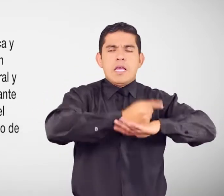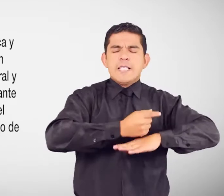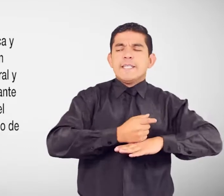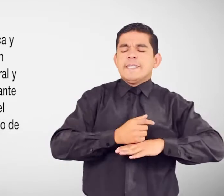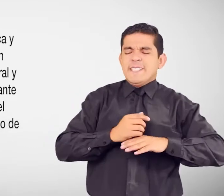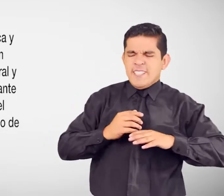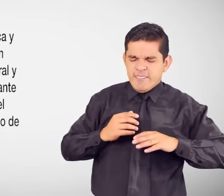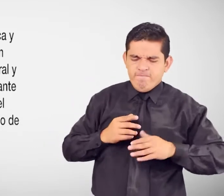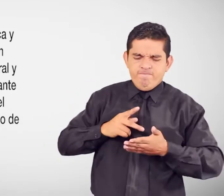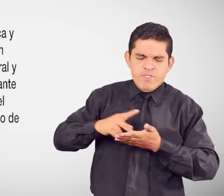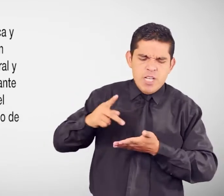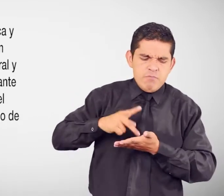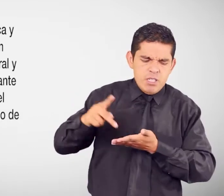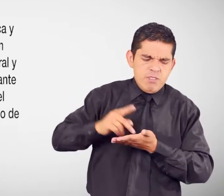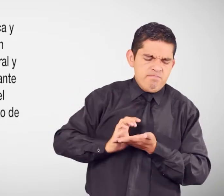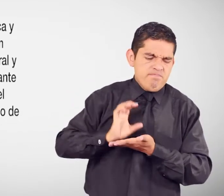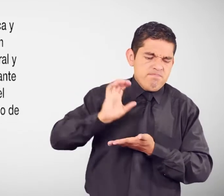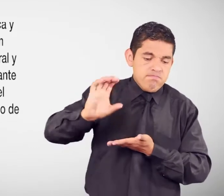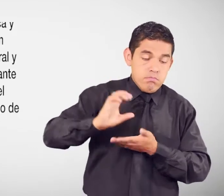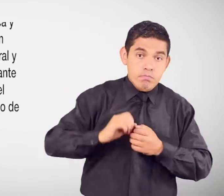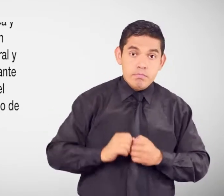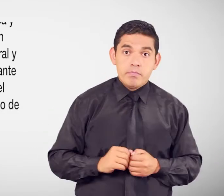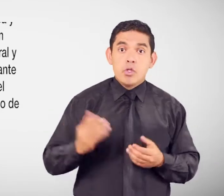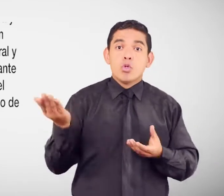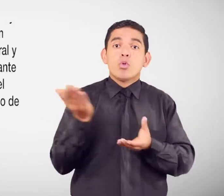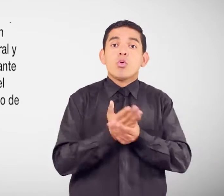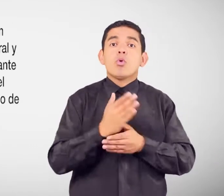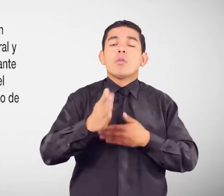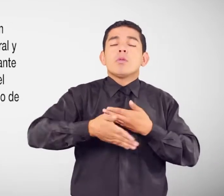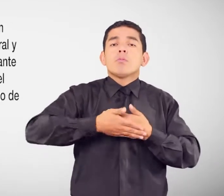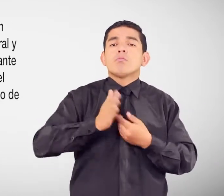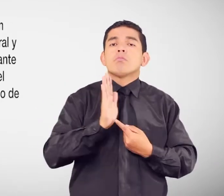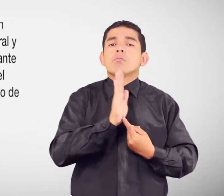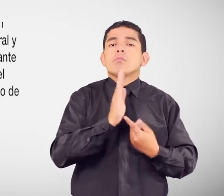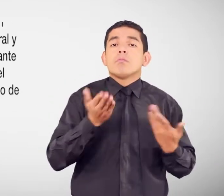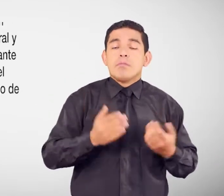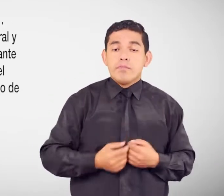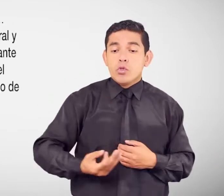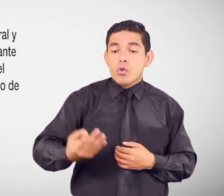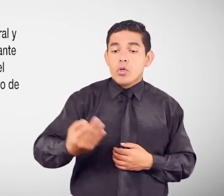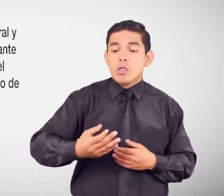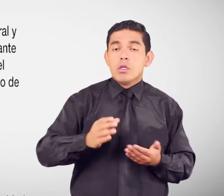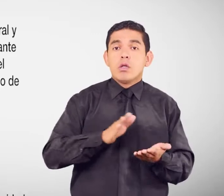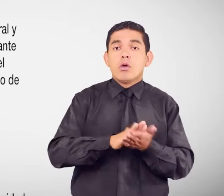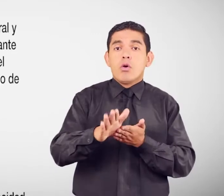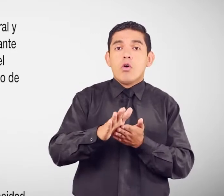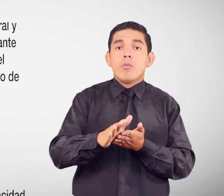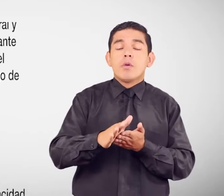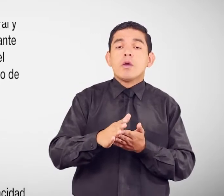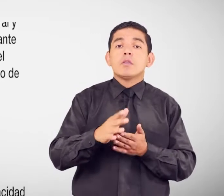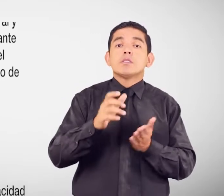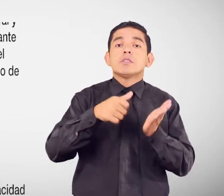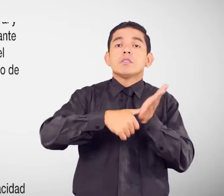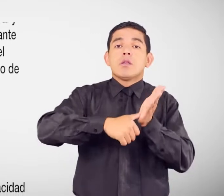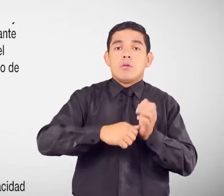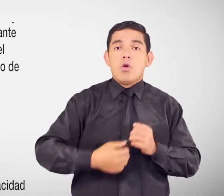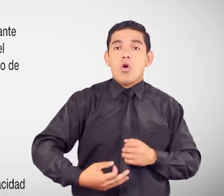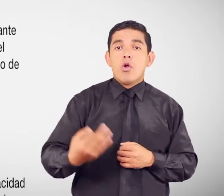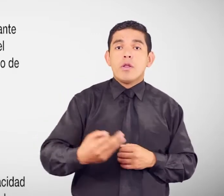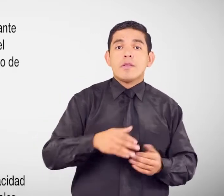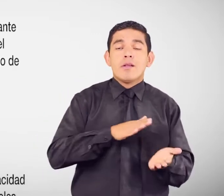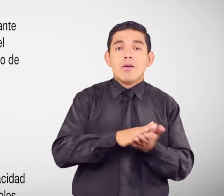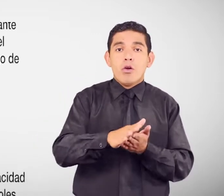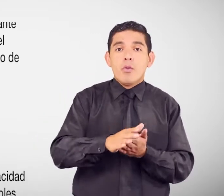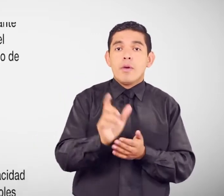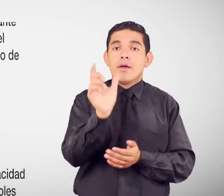indemnizaciones Documentos Que se deben presentar Original y copia Color de la cédula Original y copia Del carné De